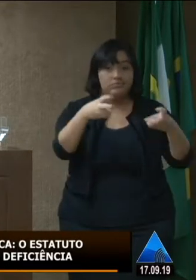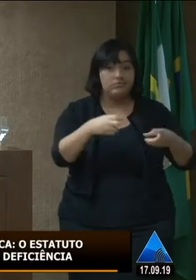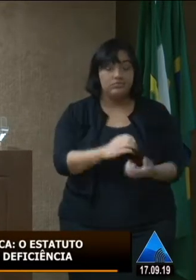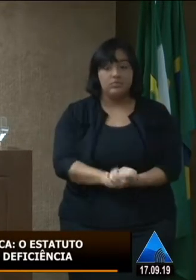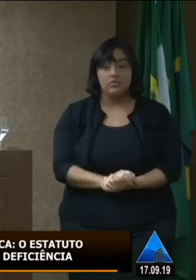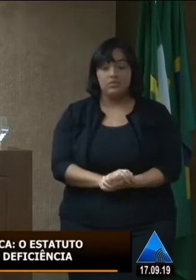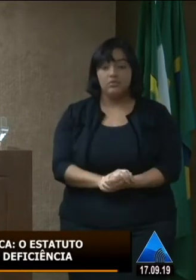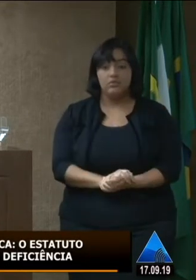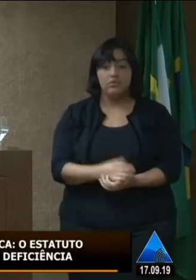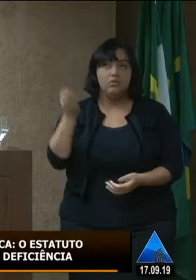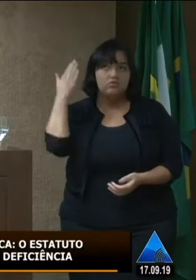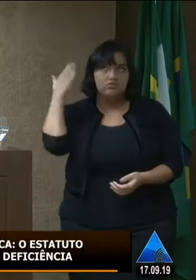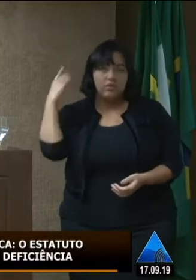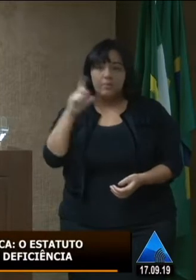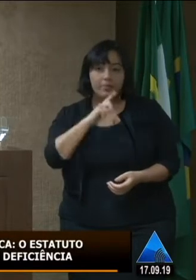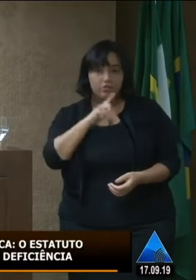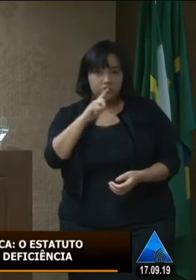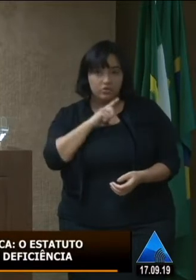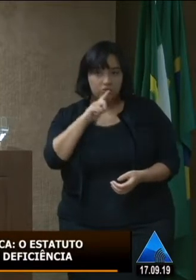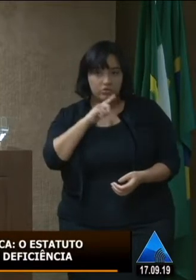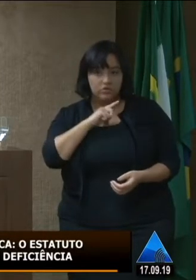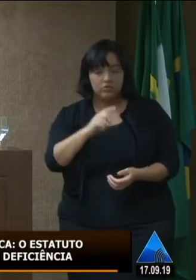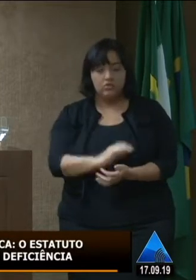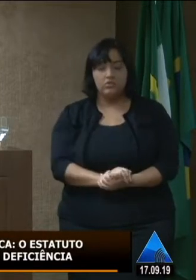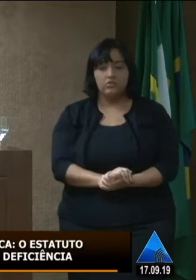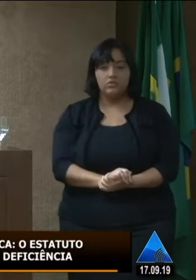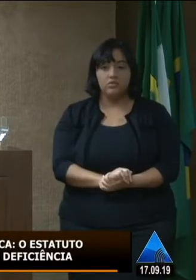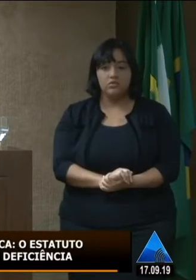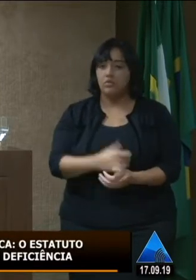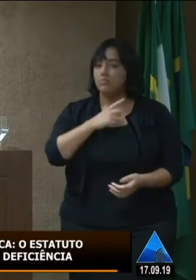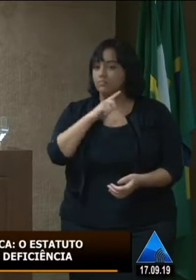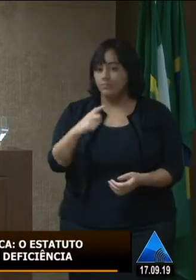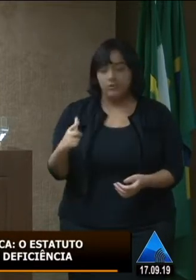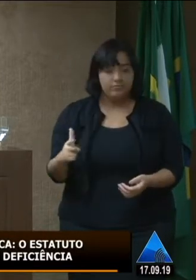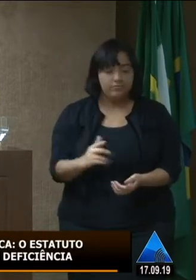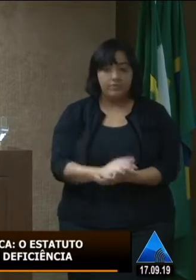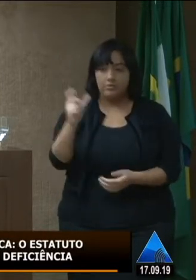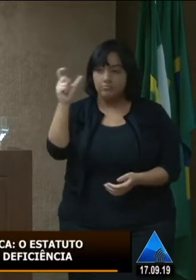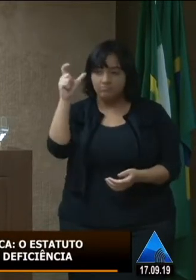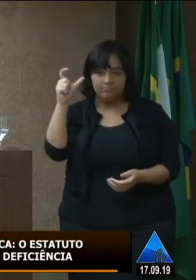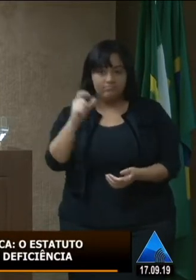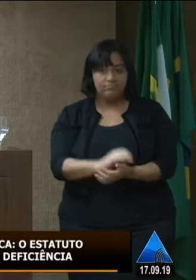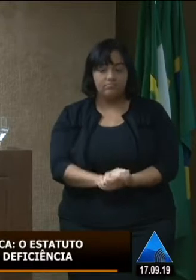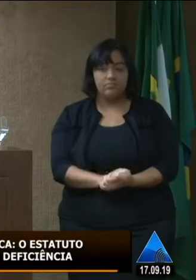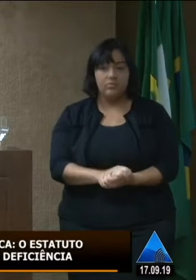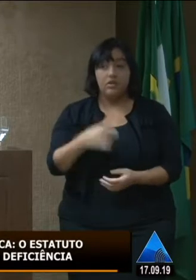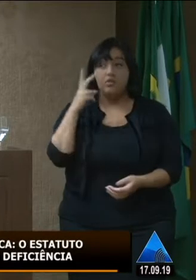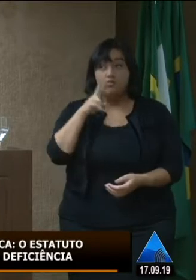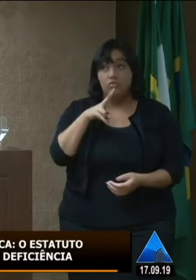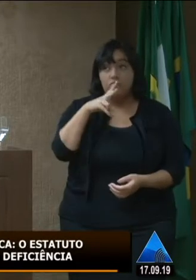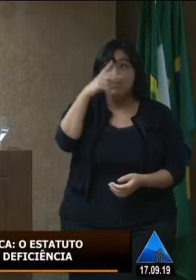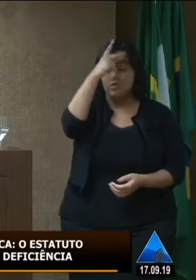antigamente tinham, até o ano passado, tinha na gestão de Tânia. Hoje em dia, a gente não vê mais isso. A gente vê as pessoas